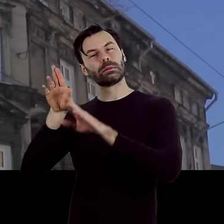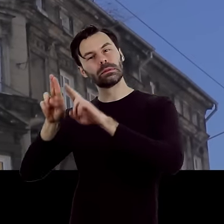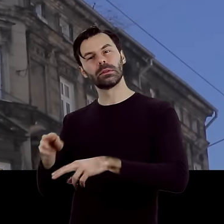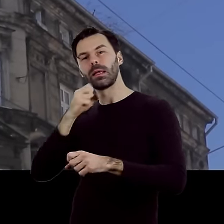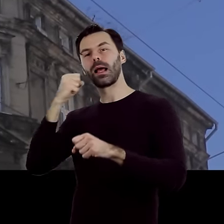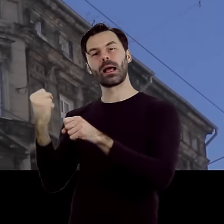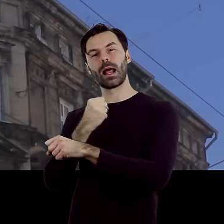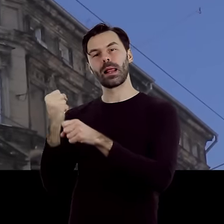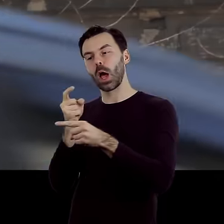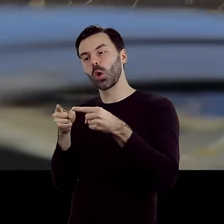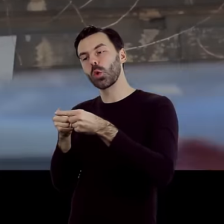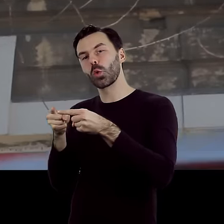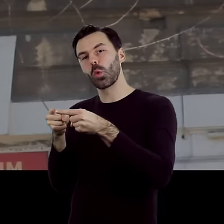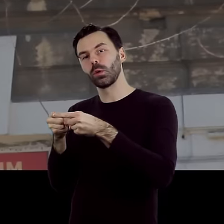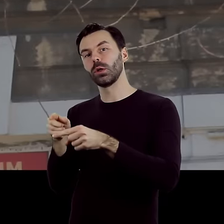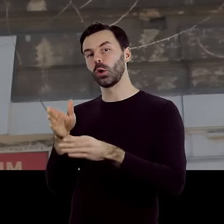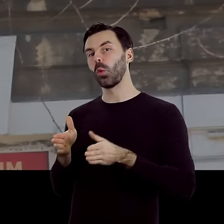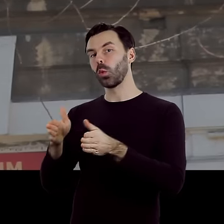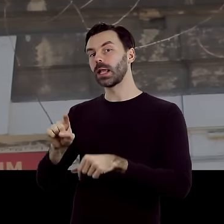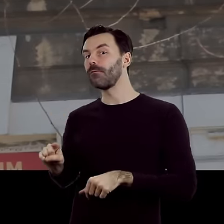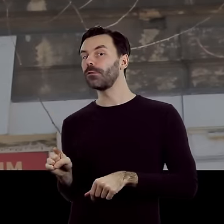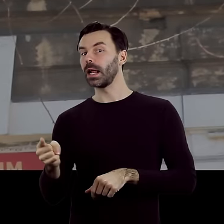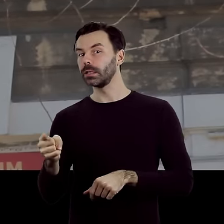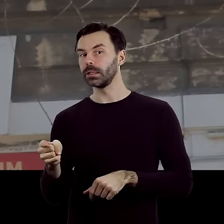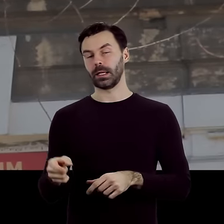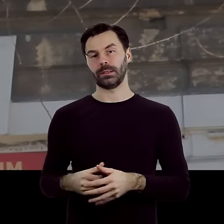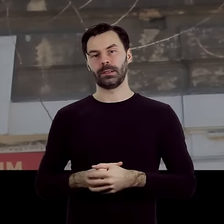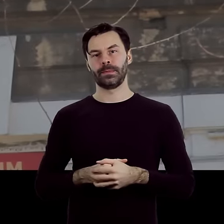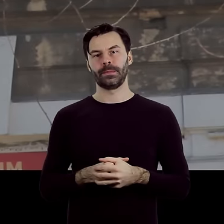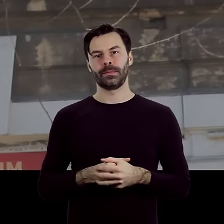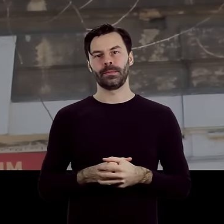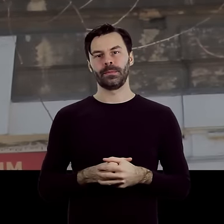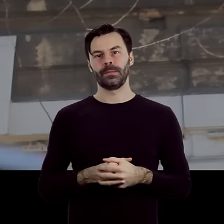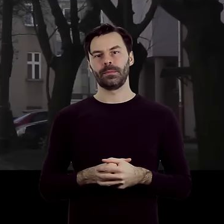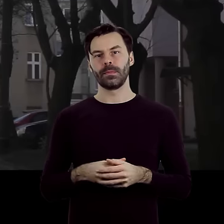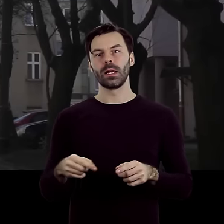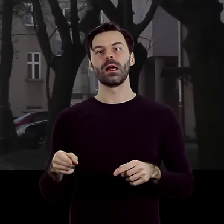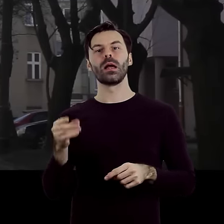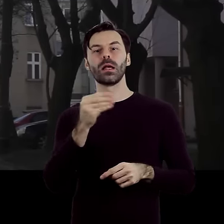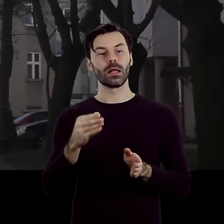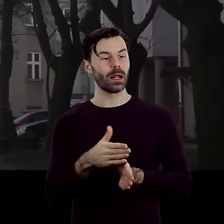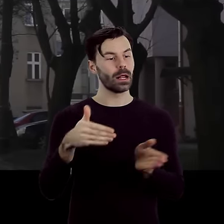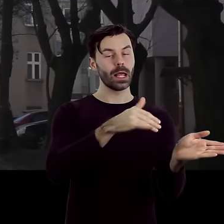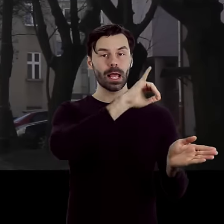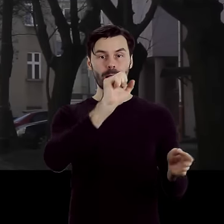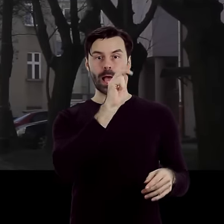kamienica przy ulicy Franciszkańskiej. Dziś to tutaj kończy się Wolborska. Pamiątką po dawnej ulicy Jakuba